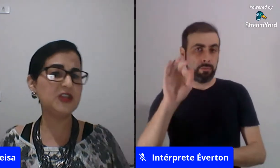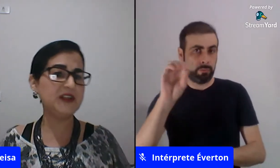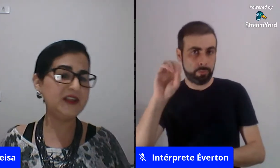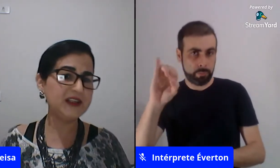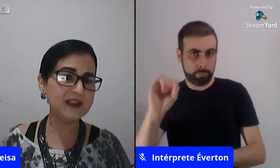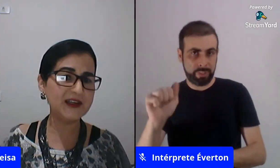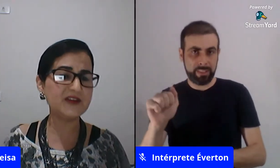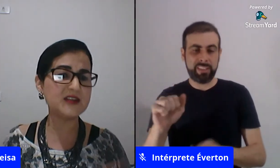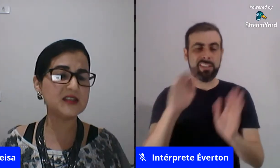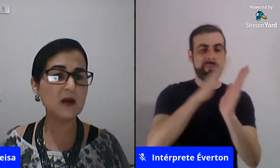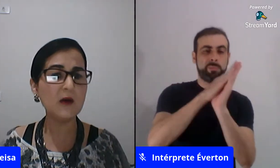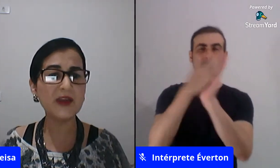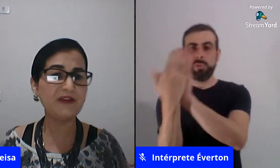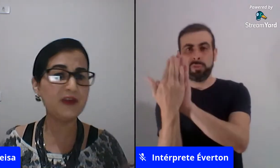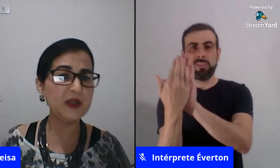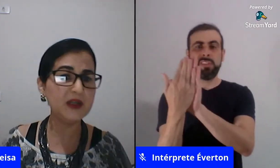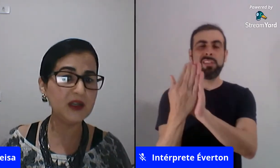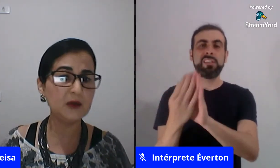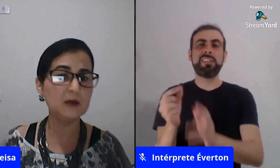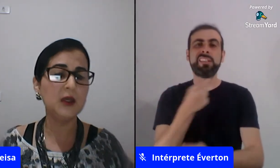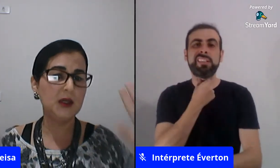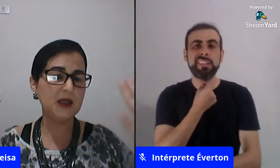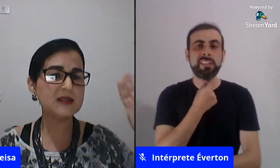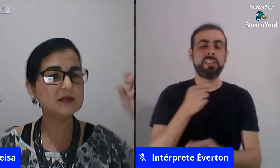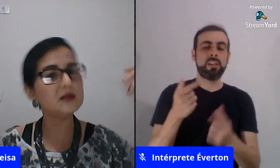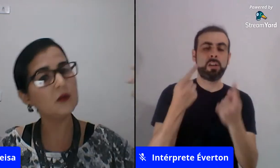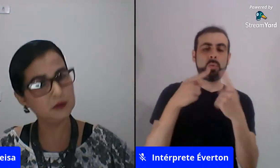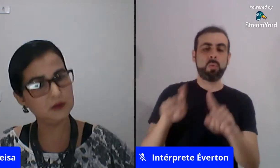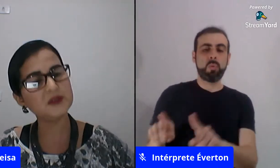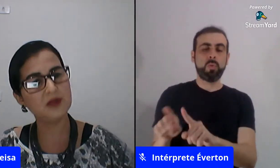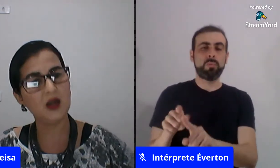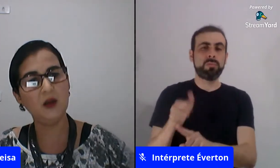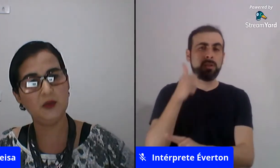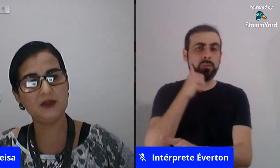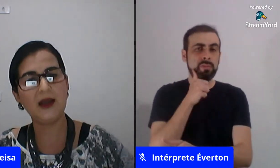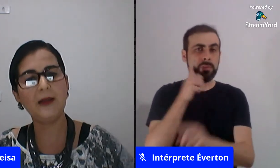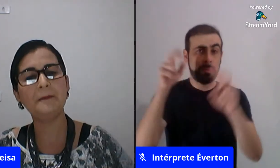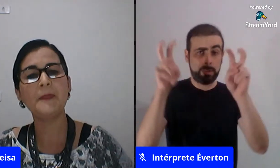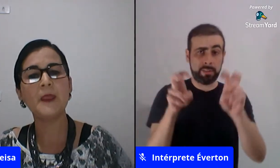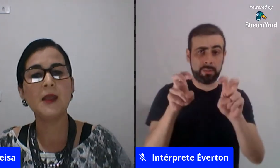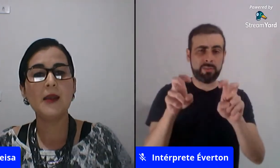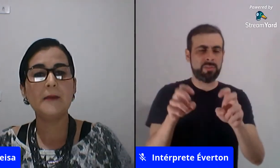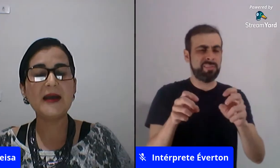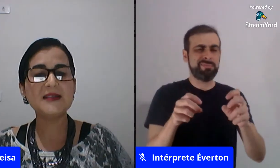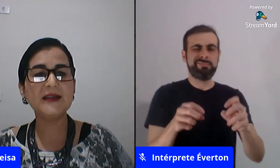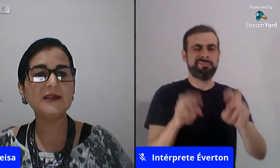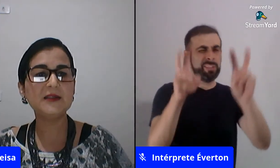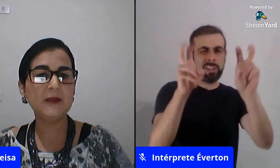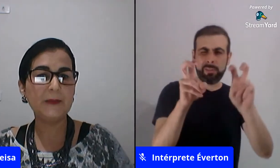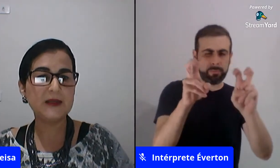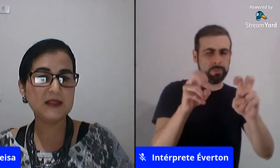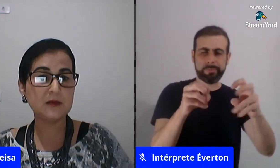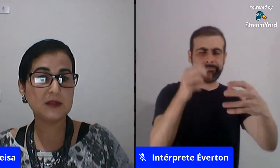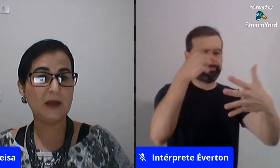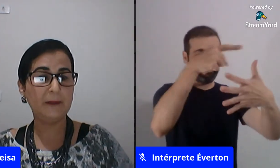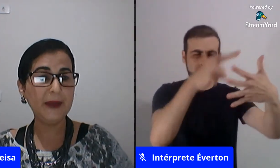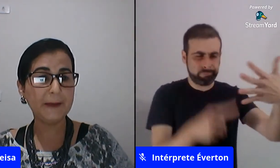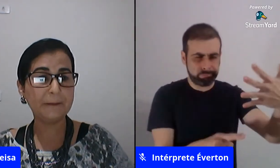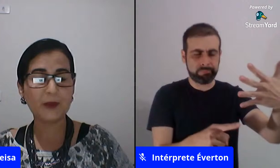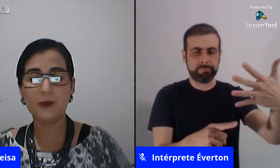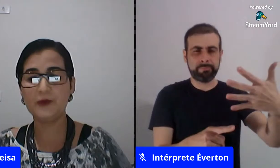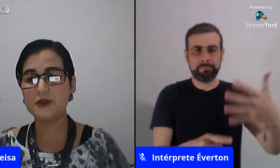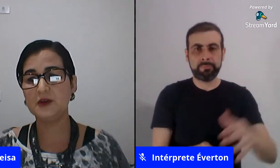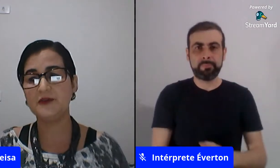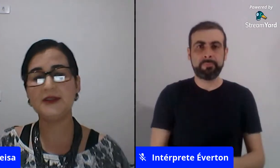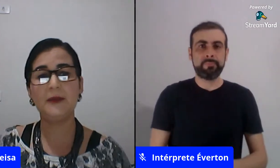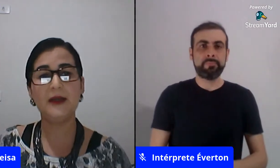misoginia aversão ao que é feminino e assim tem outros termos tá mas ainda também é preciso saber